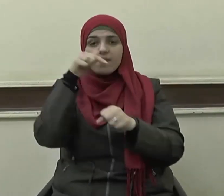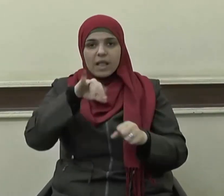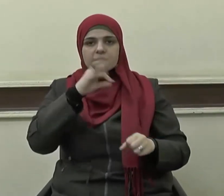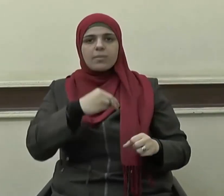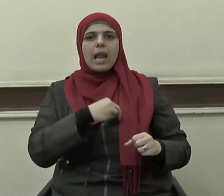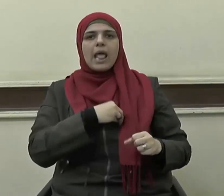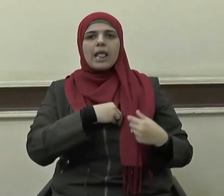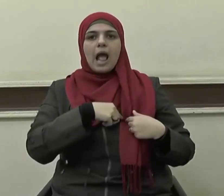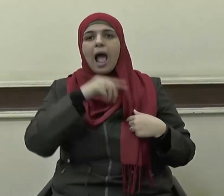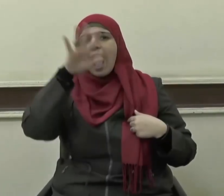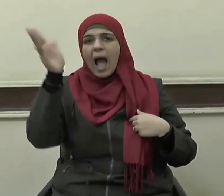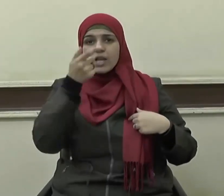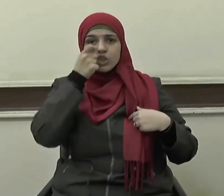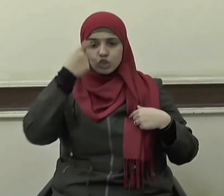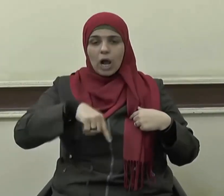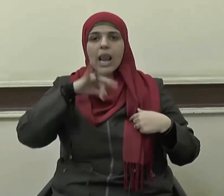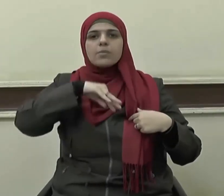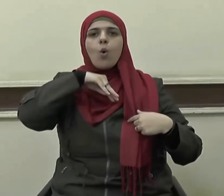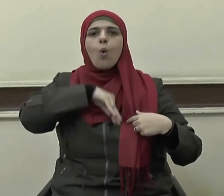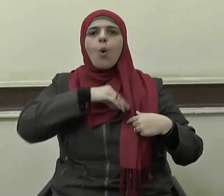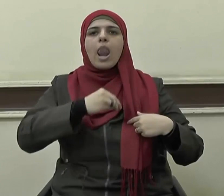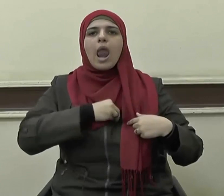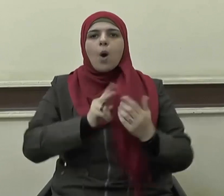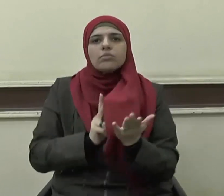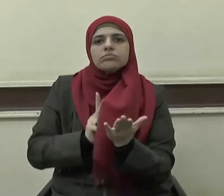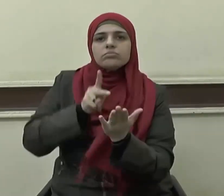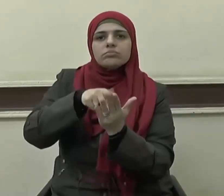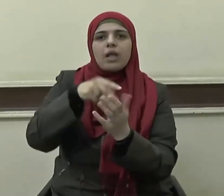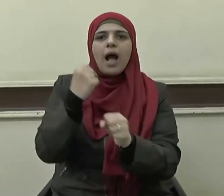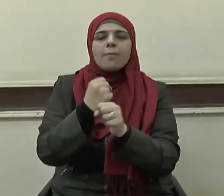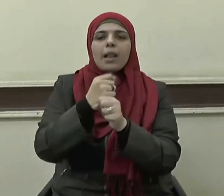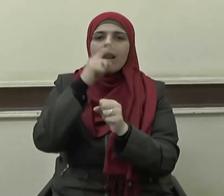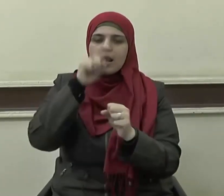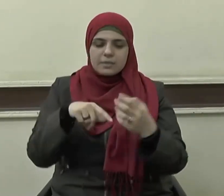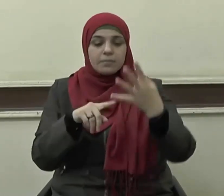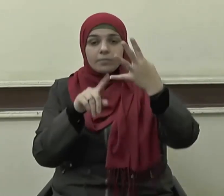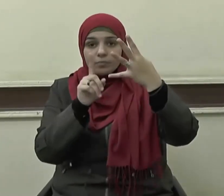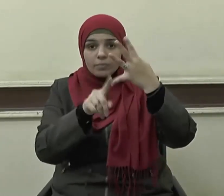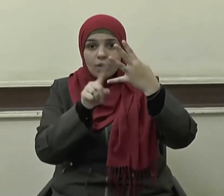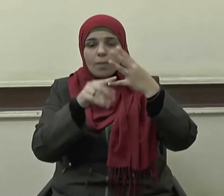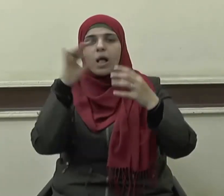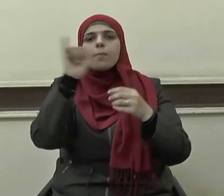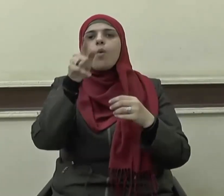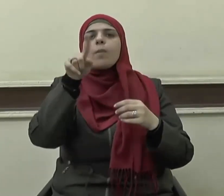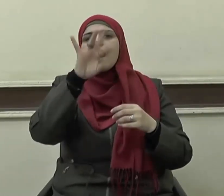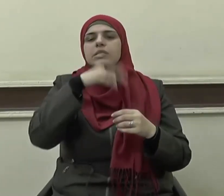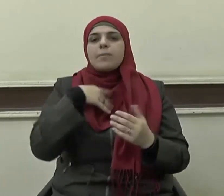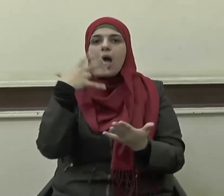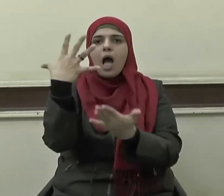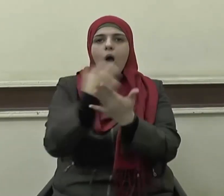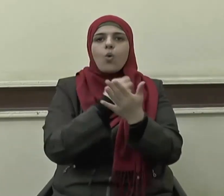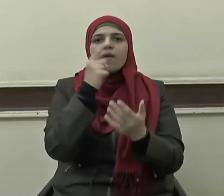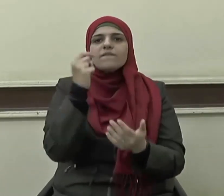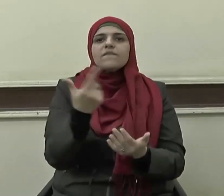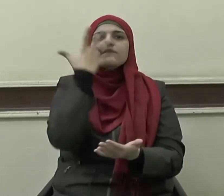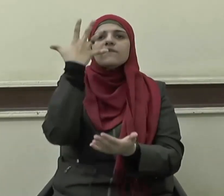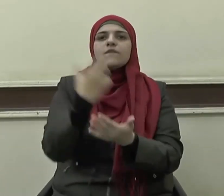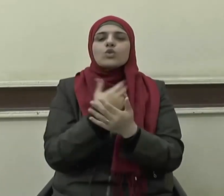وإنما لكل امرئ ما نوى رابعها اغتنام الفرصة ببذل المزيد